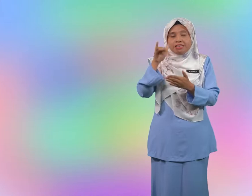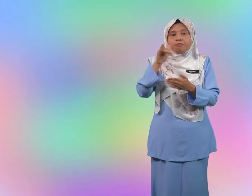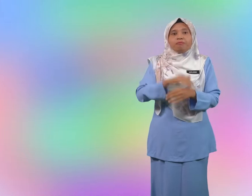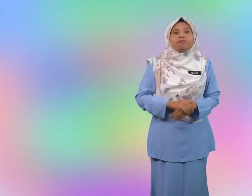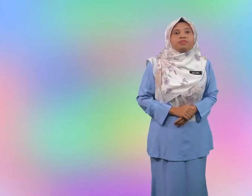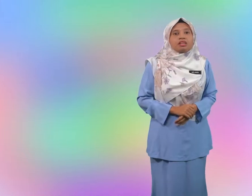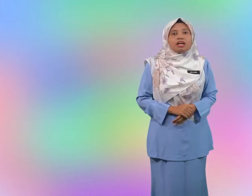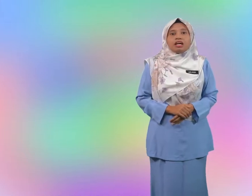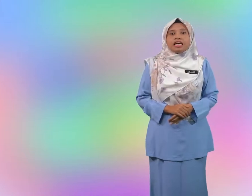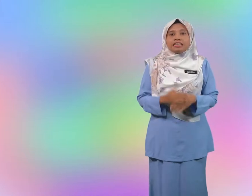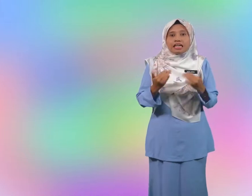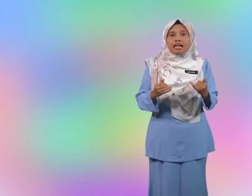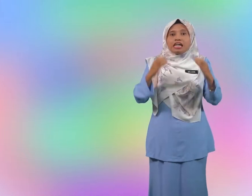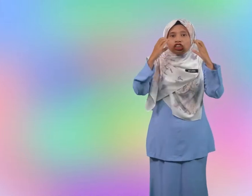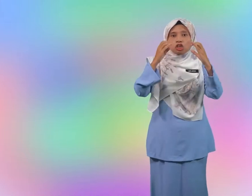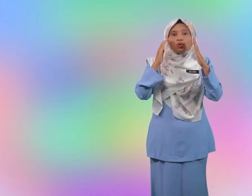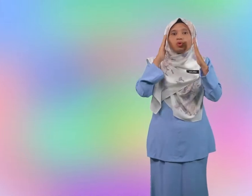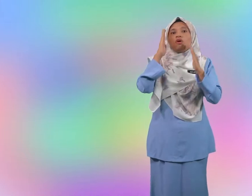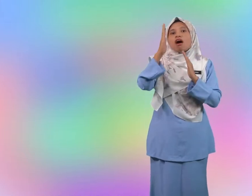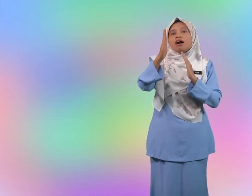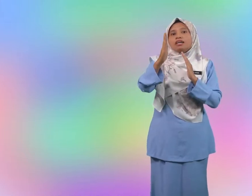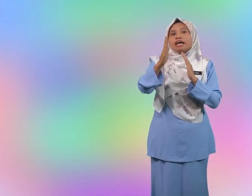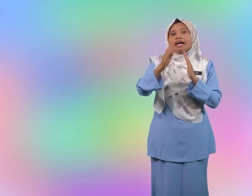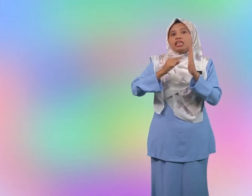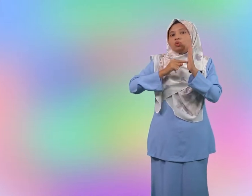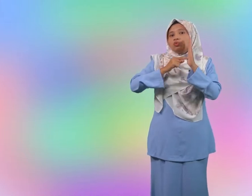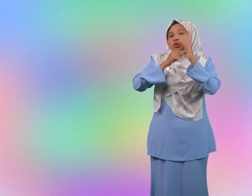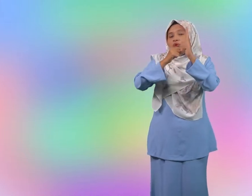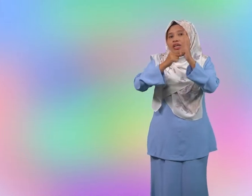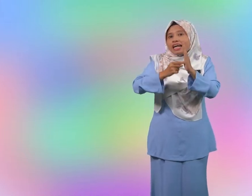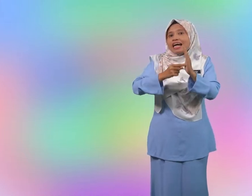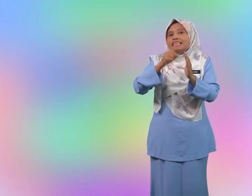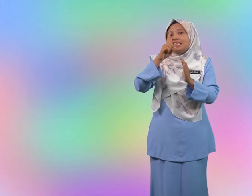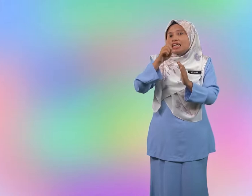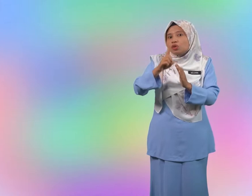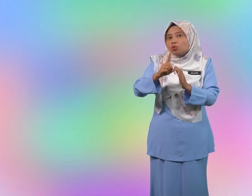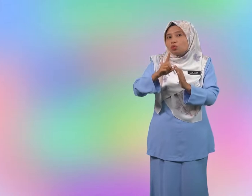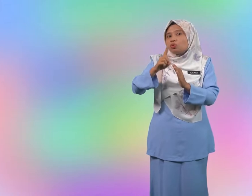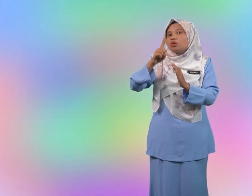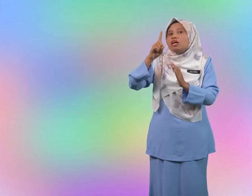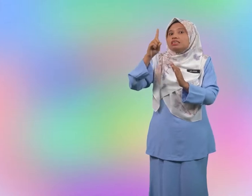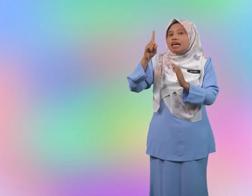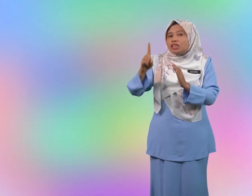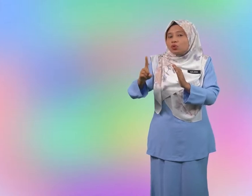sekarang cikgu akan tunjukkan satu satu